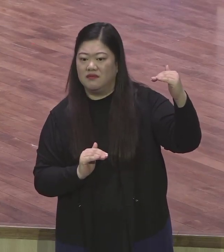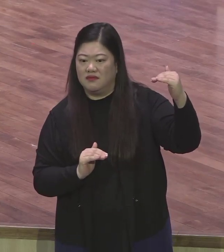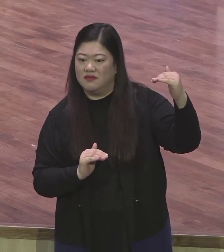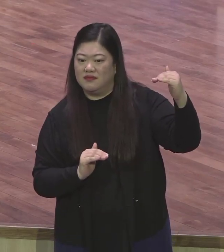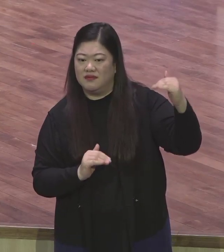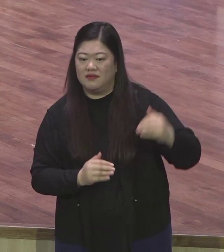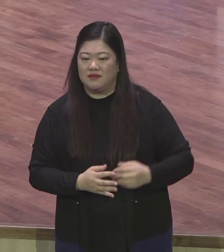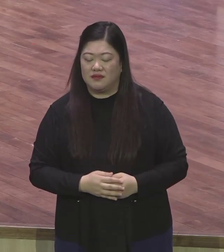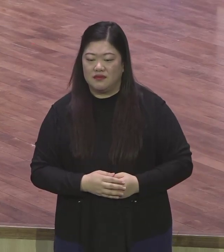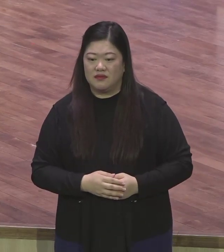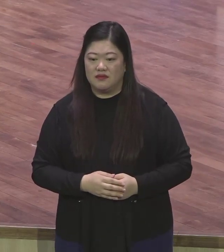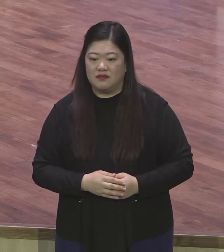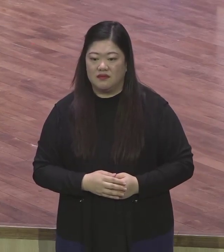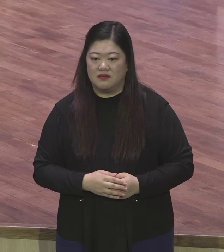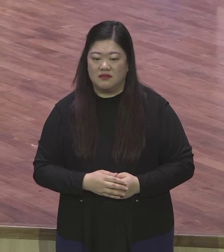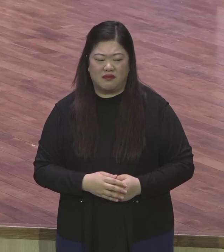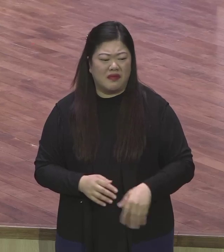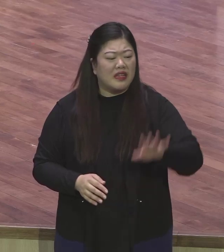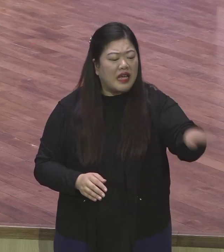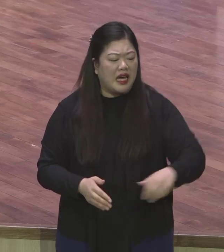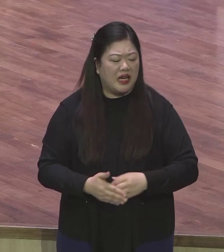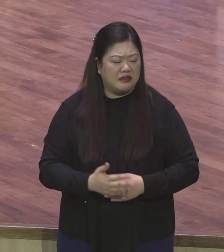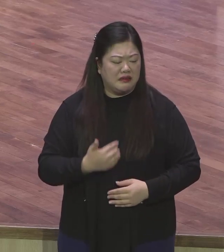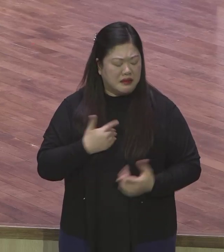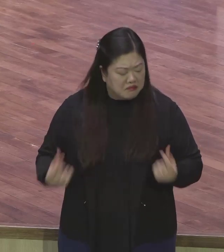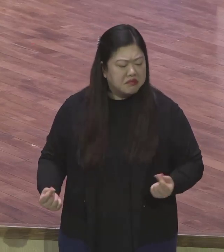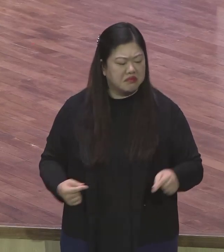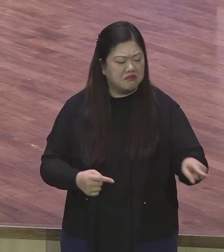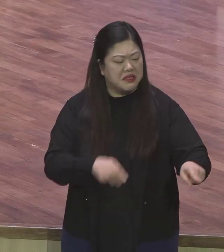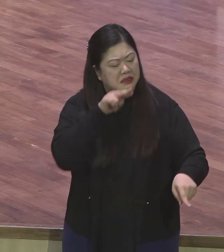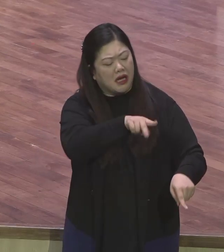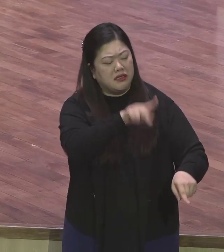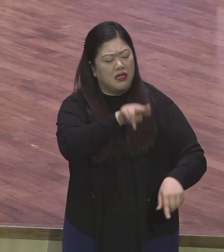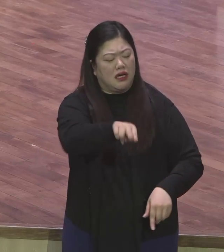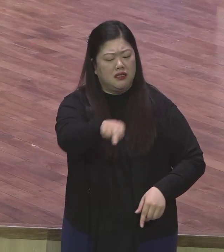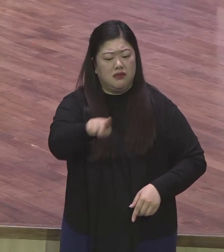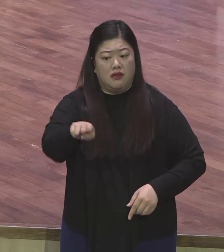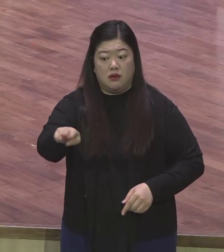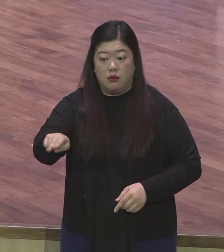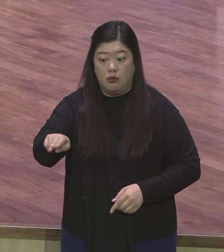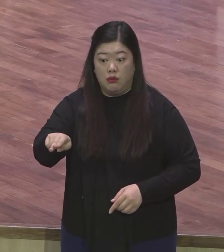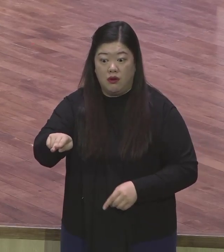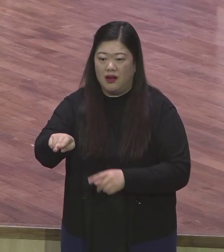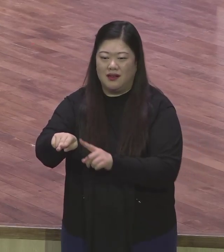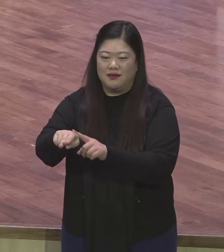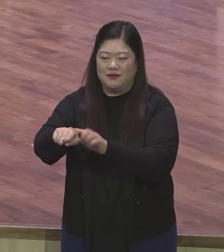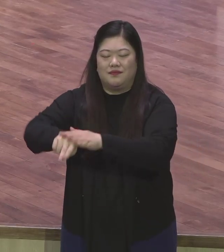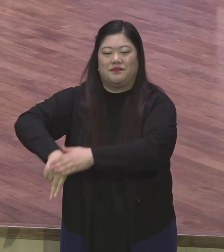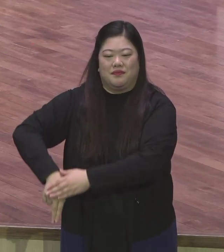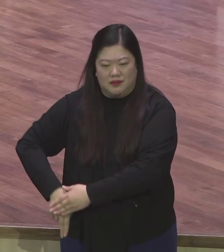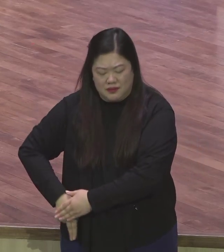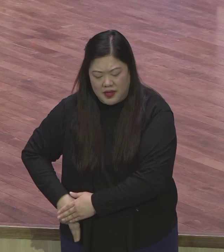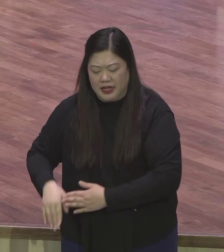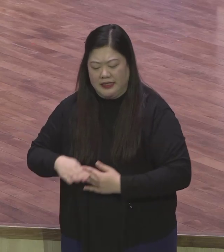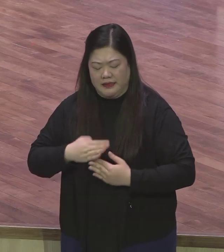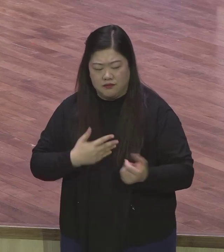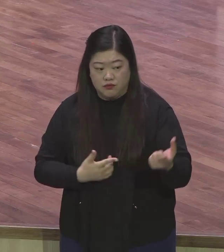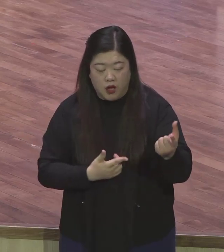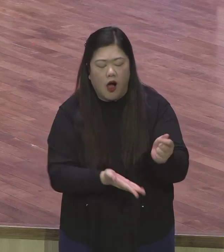내가 다 알고 너는 몰라 그게 아니란 말이에요 나보다 남을 낫게 여기고 아멘 이게